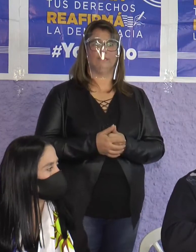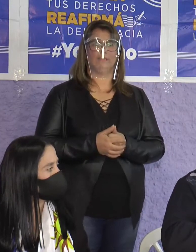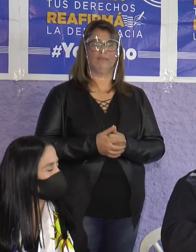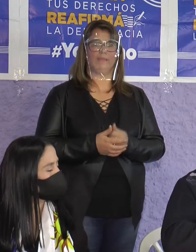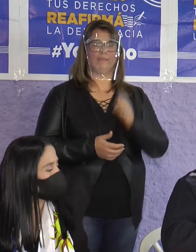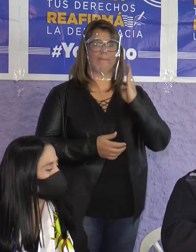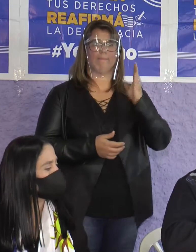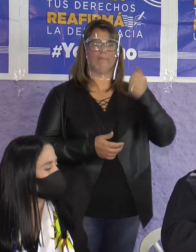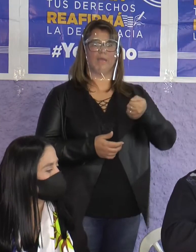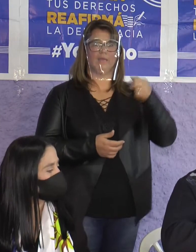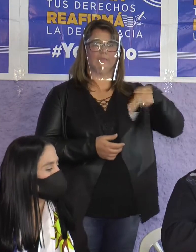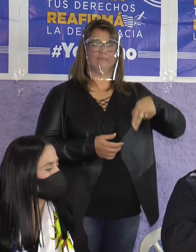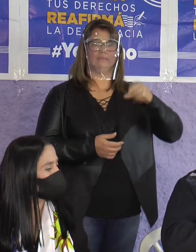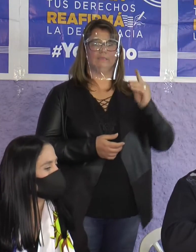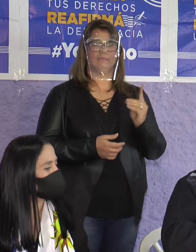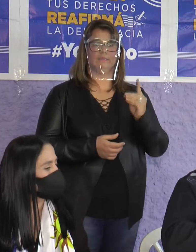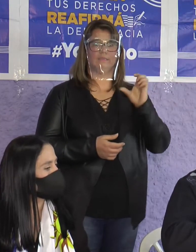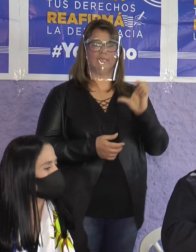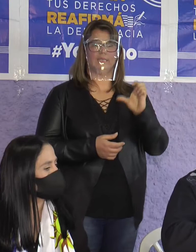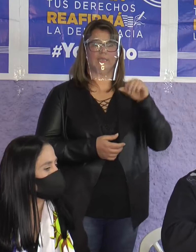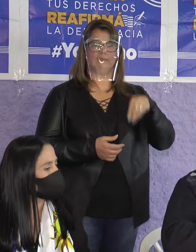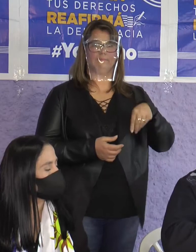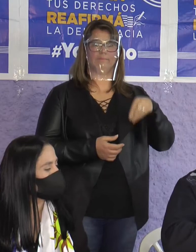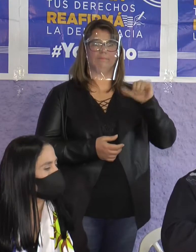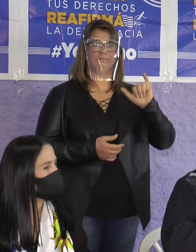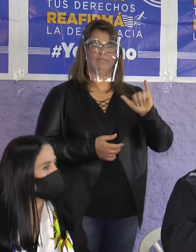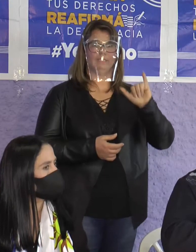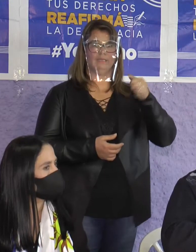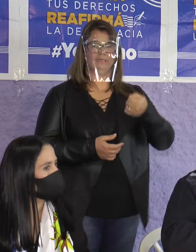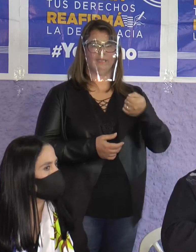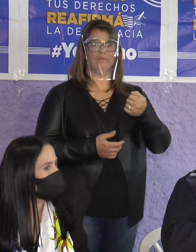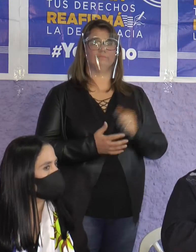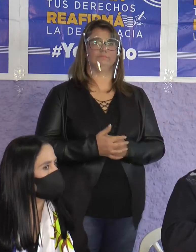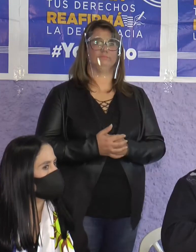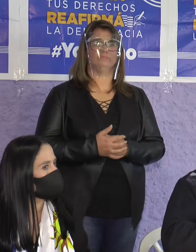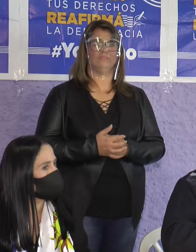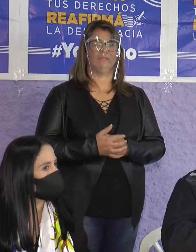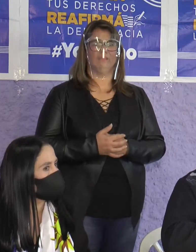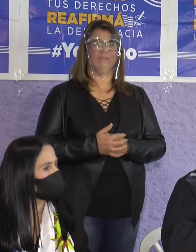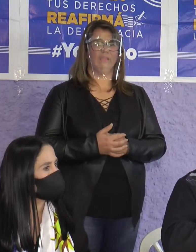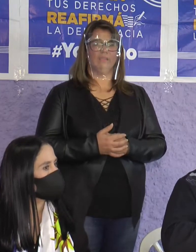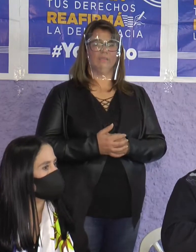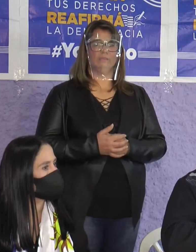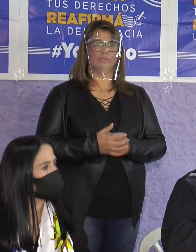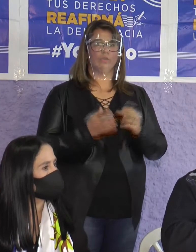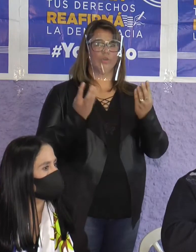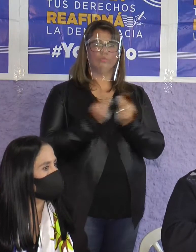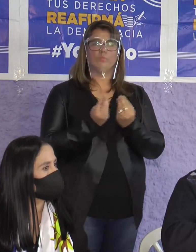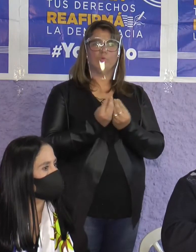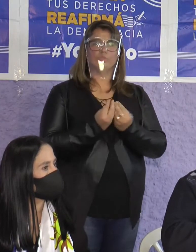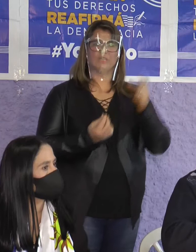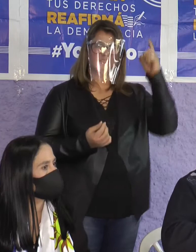movilizaciones fueran restringidas que contamos con muy poco acceso a nivel nacional